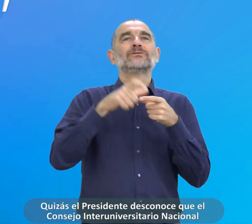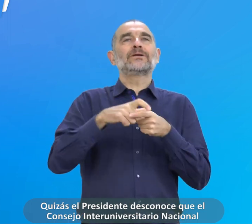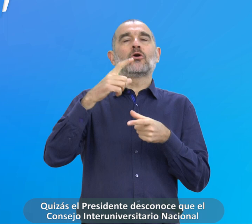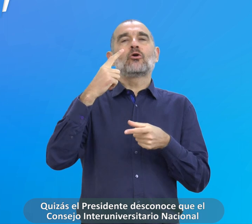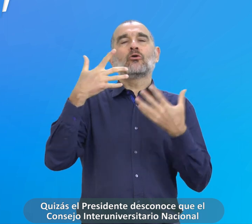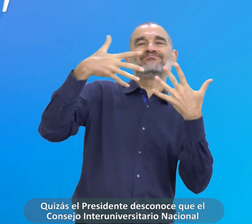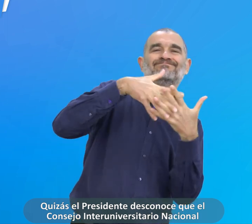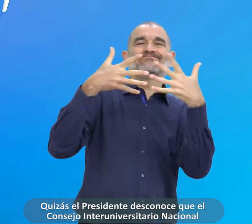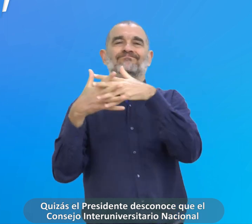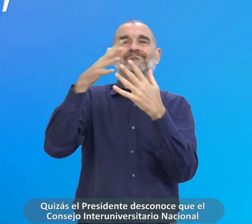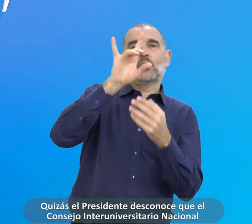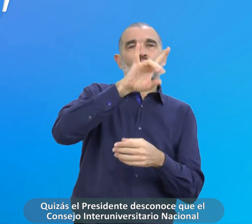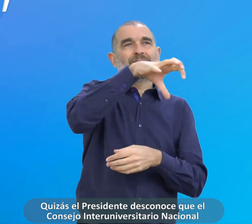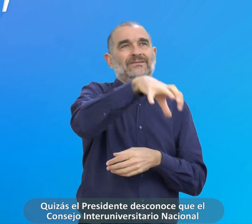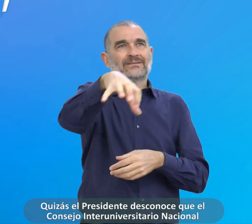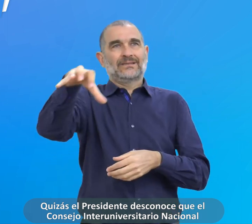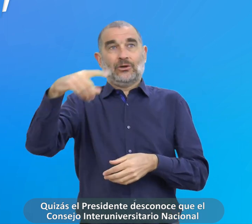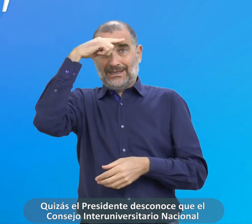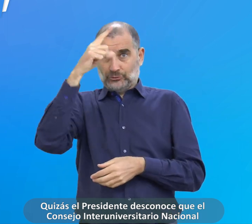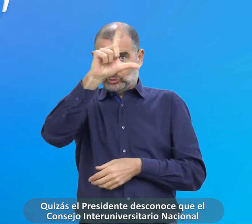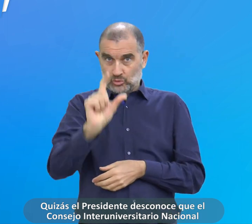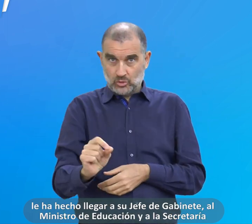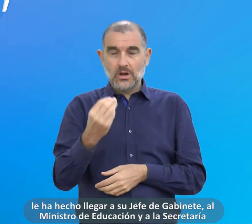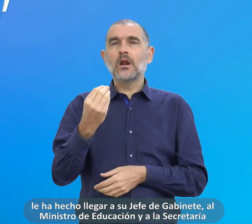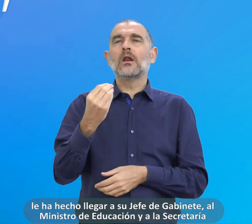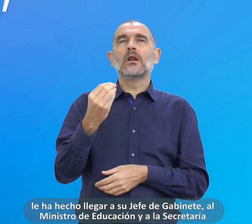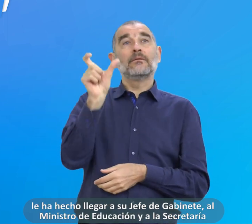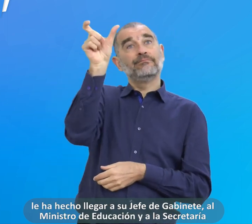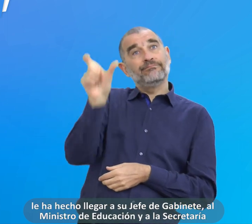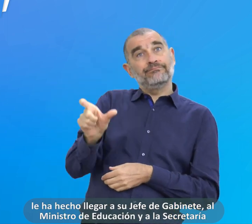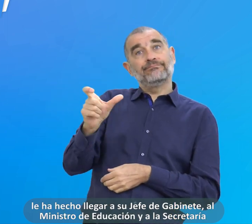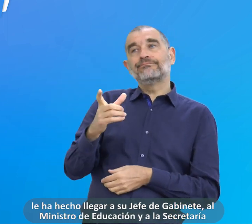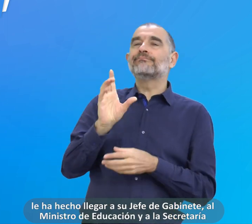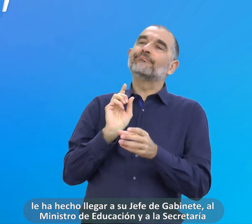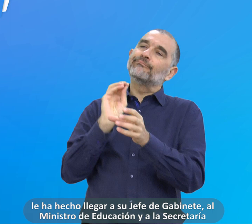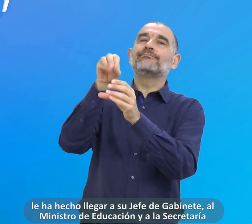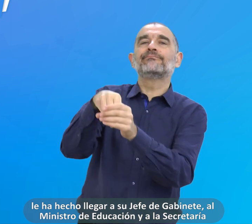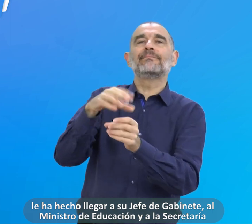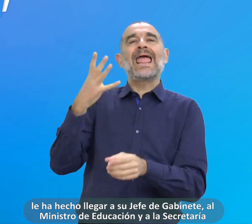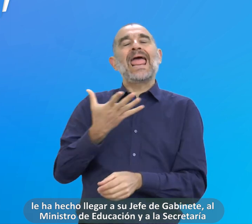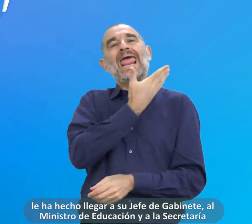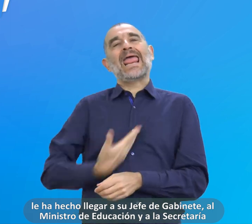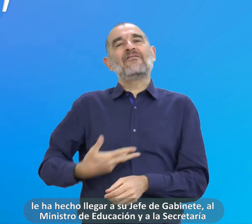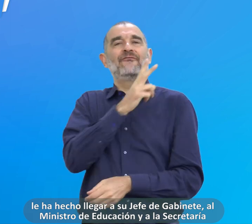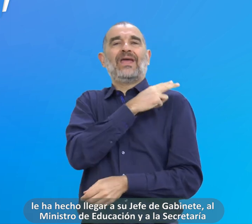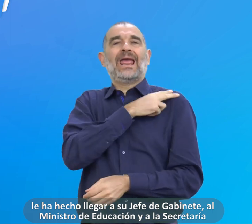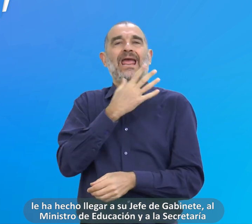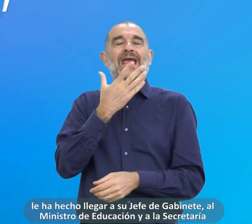Interuniversitario Nacional le ha hecho llegar a su jefe